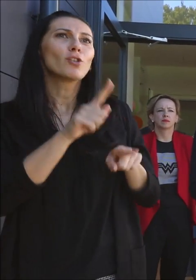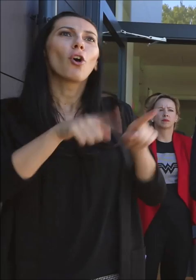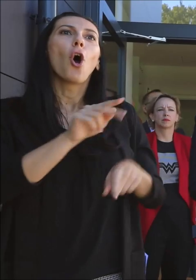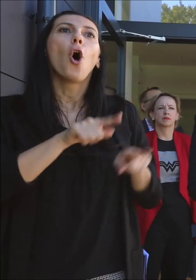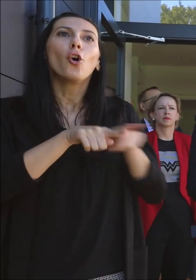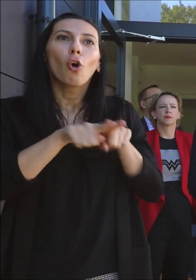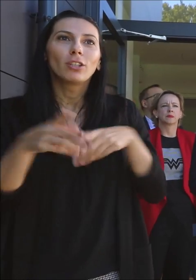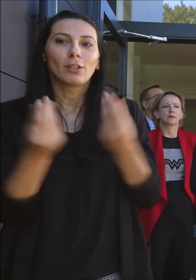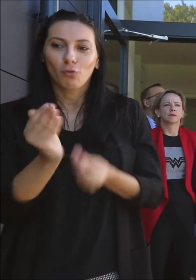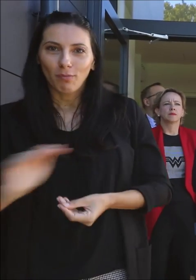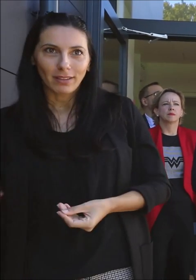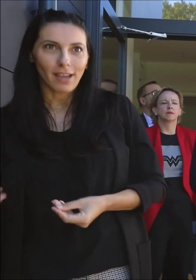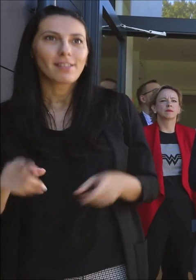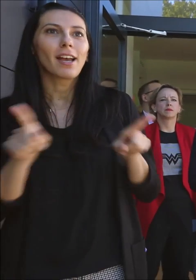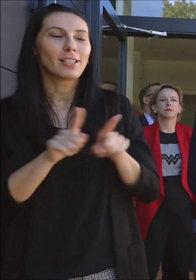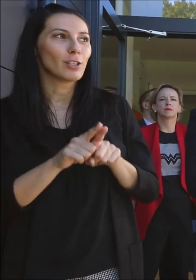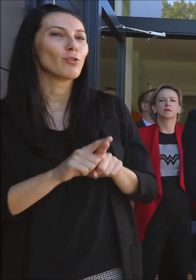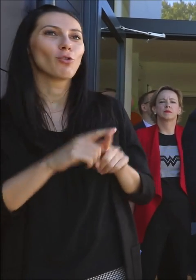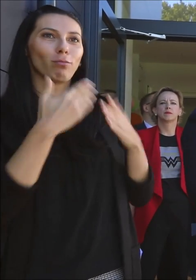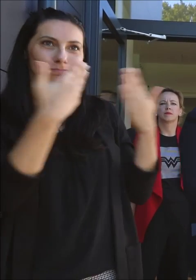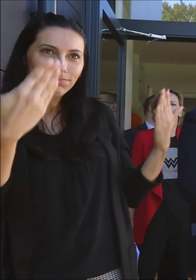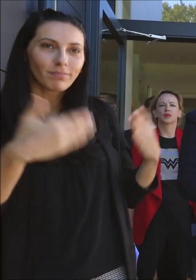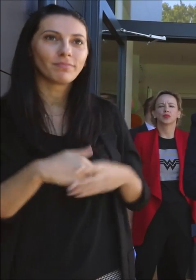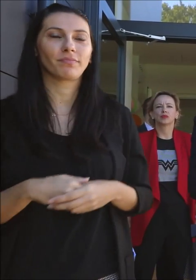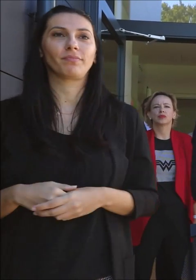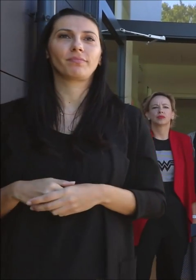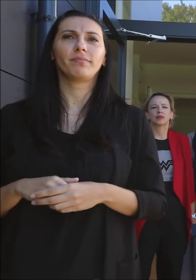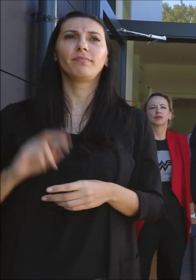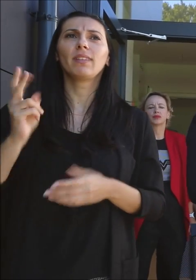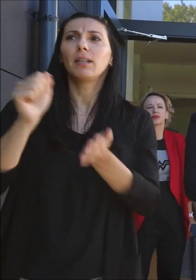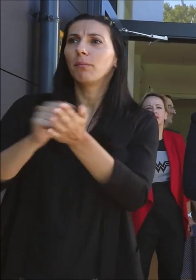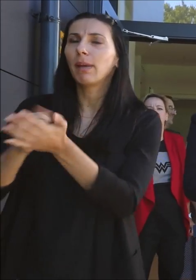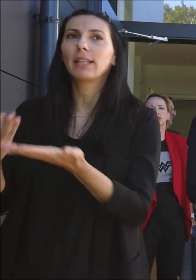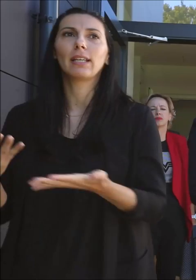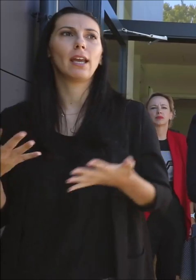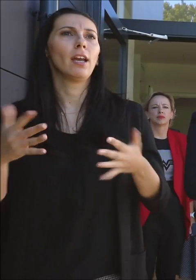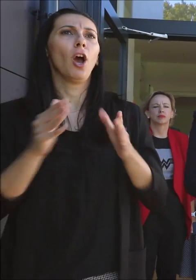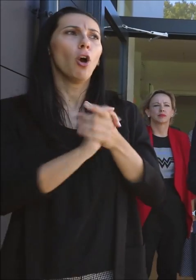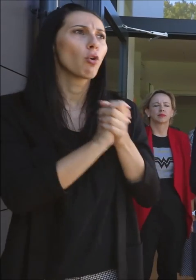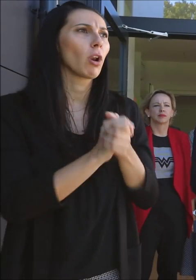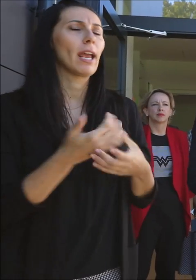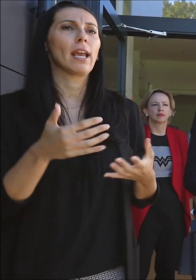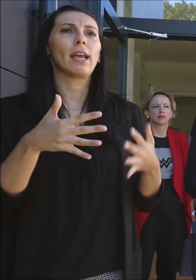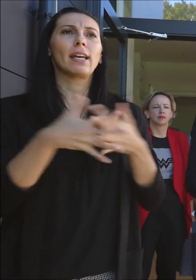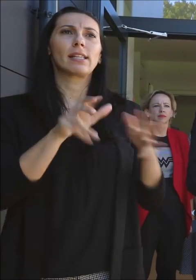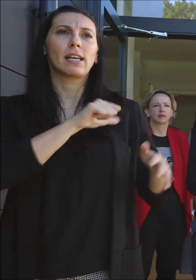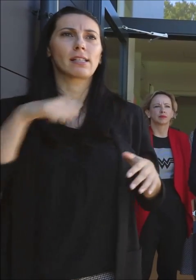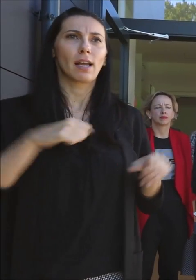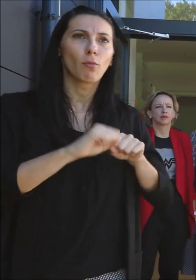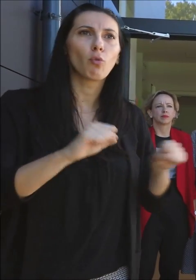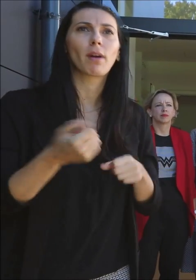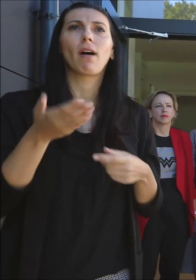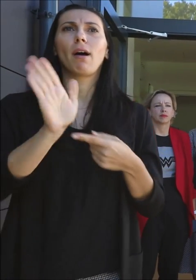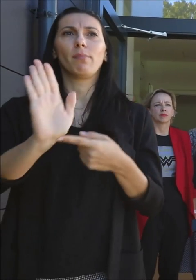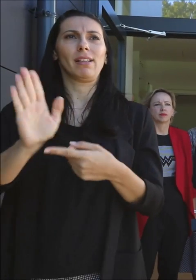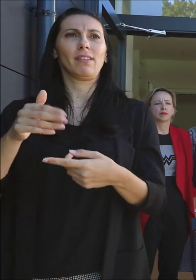pozdravljam i njih. I naravno vas medija i sve kolege iz gradske uprave, sve kolege iz mjeste samouprave, predstavnika mjeste samouprave,